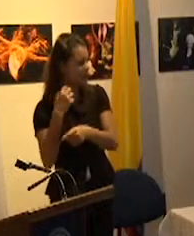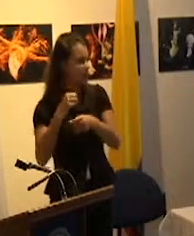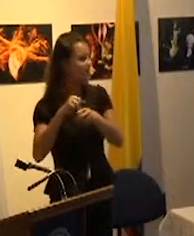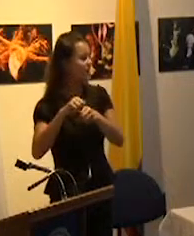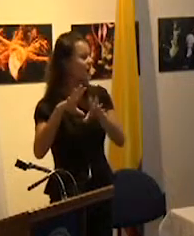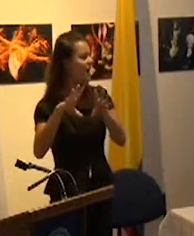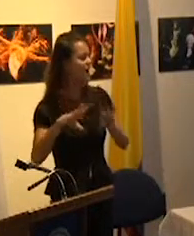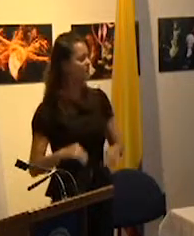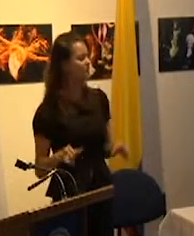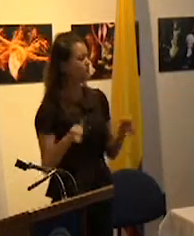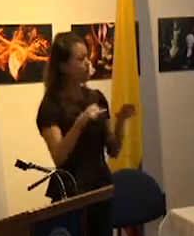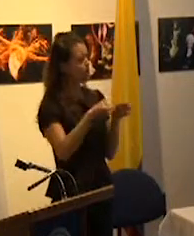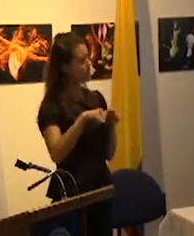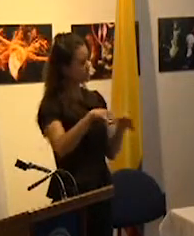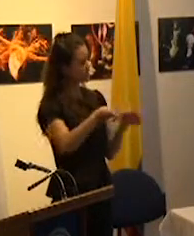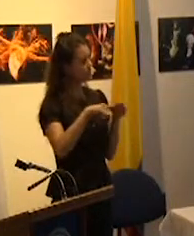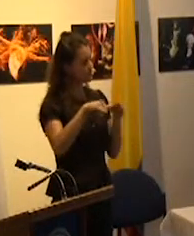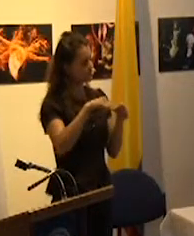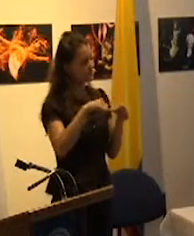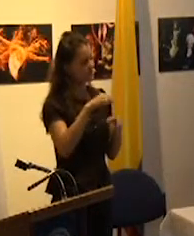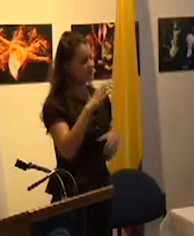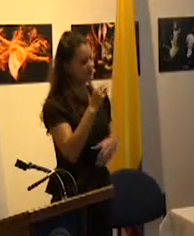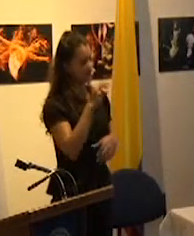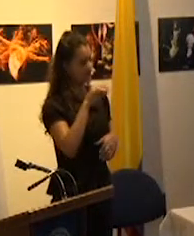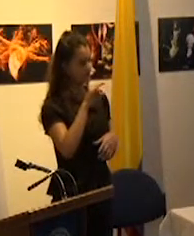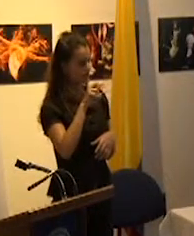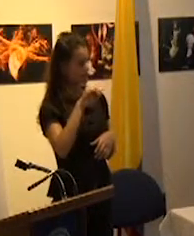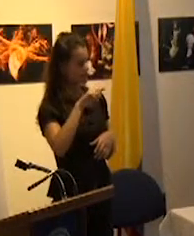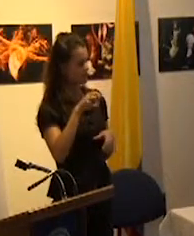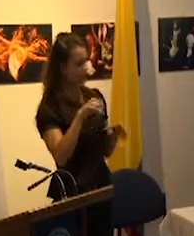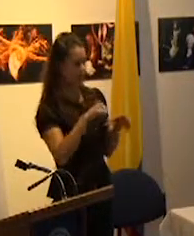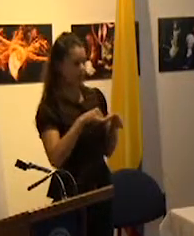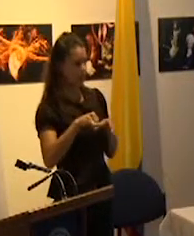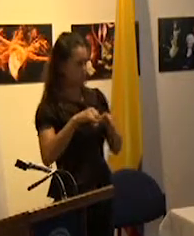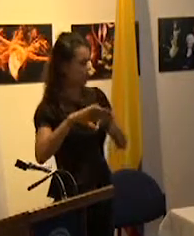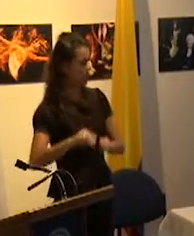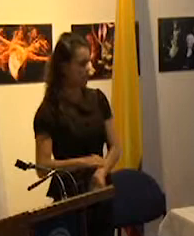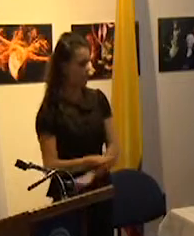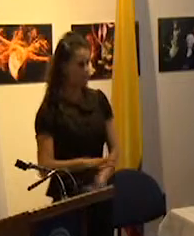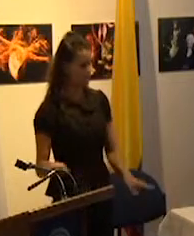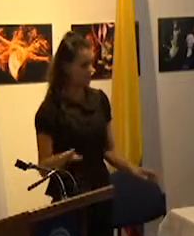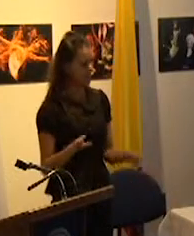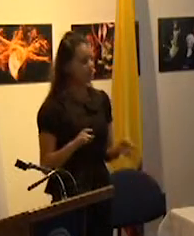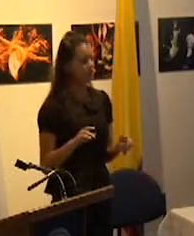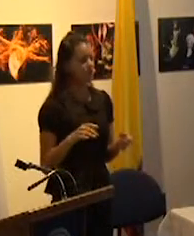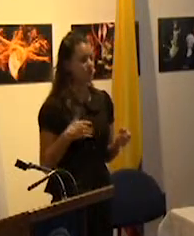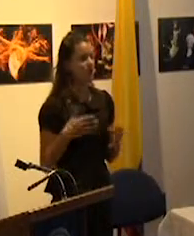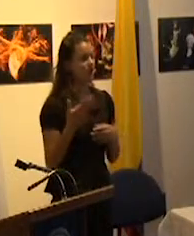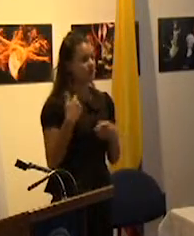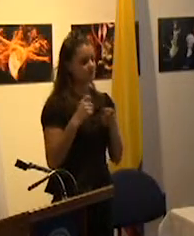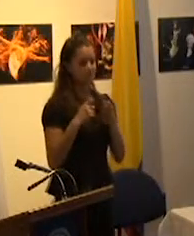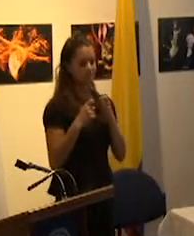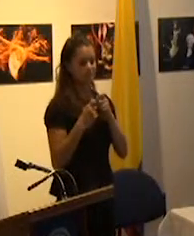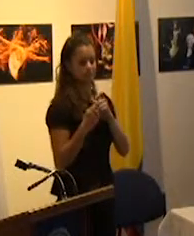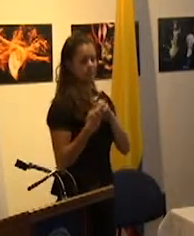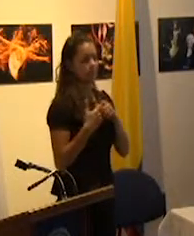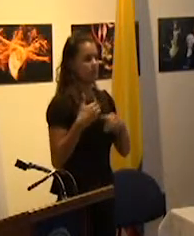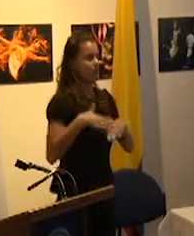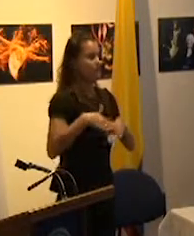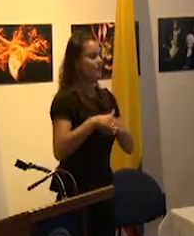comunismo que hizo que el reformismo impulsado por el miedo perdiera su motor como dice Rosan Balón y el